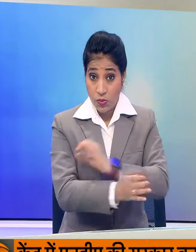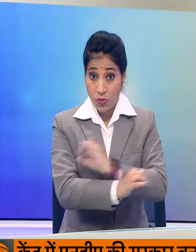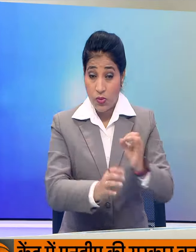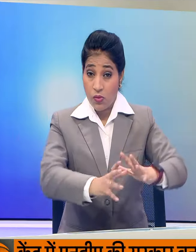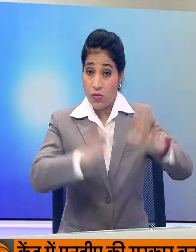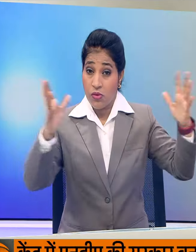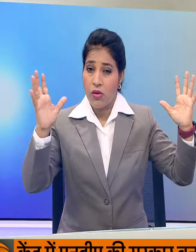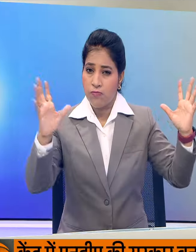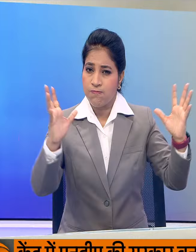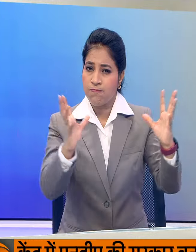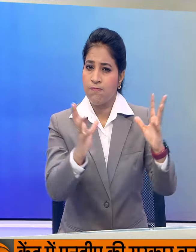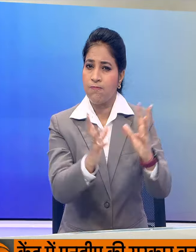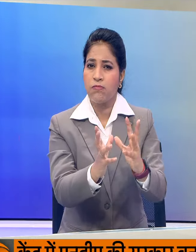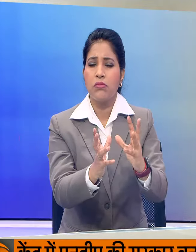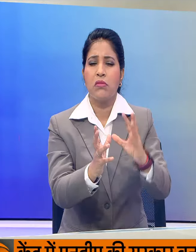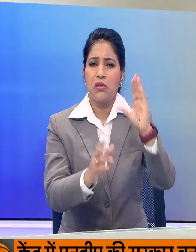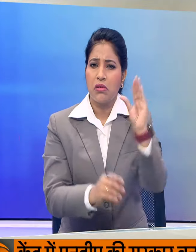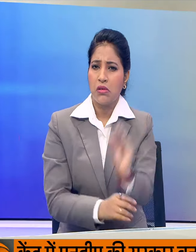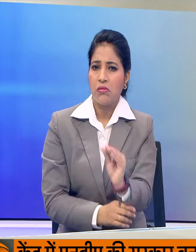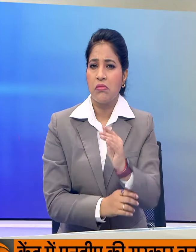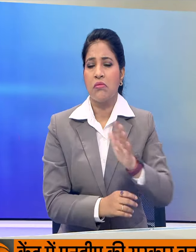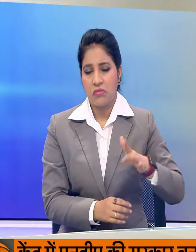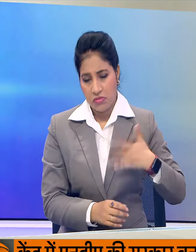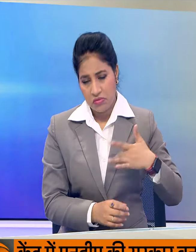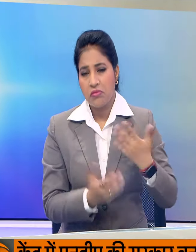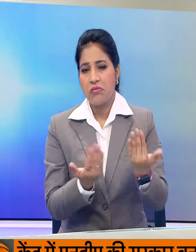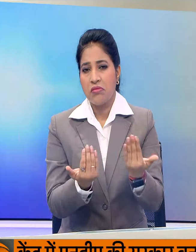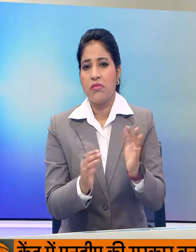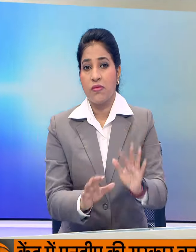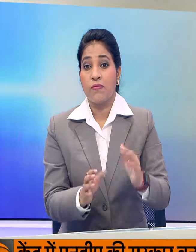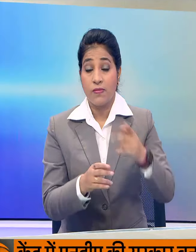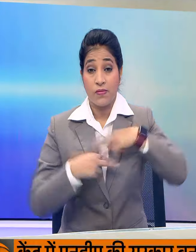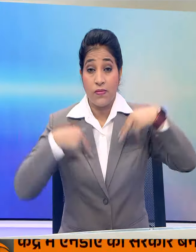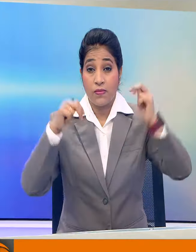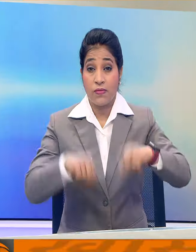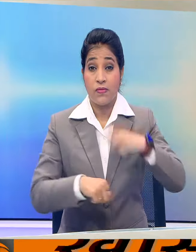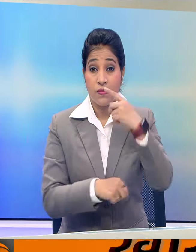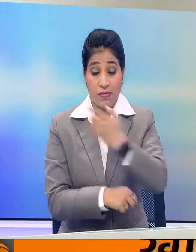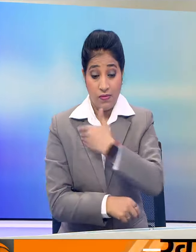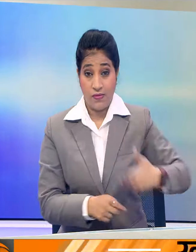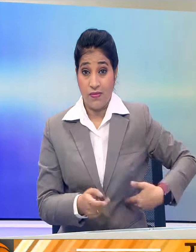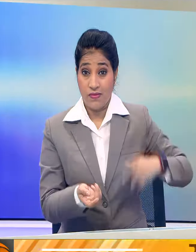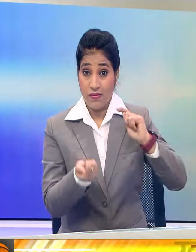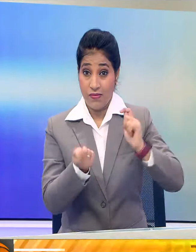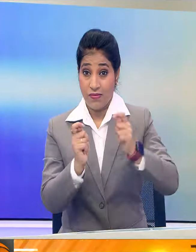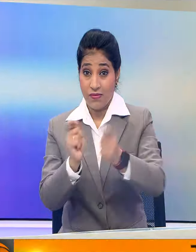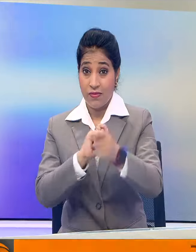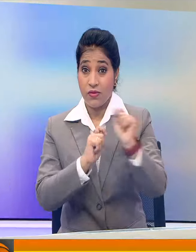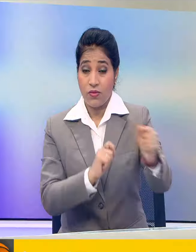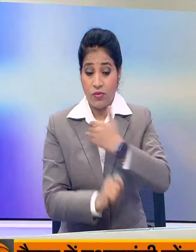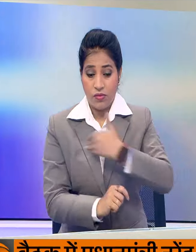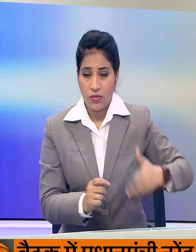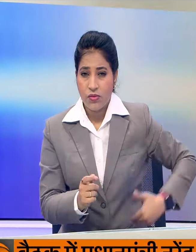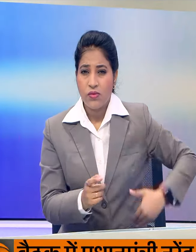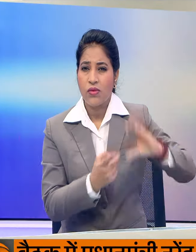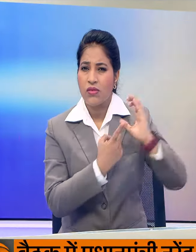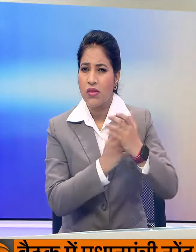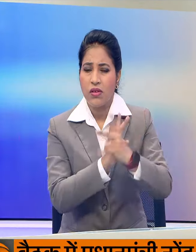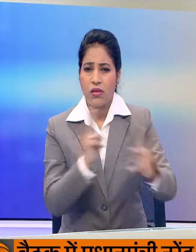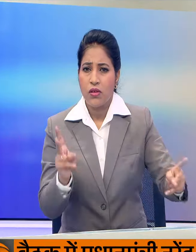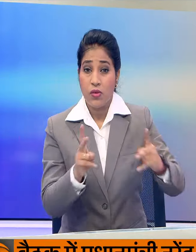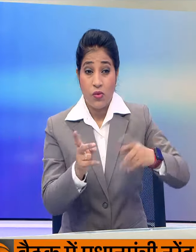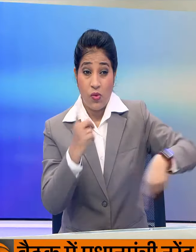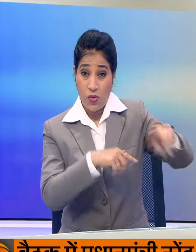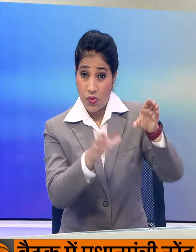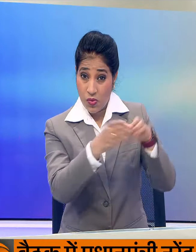आबादी एक दिन अल्प संख्यक बन जाएगी कोट ने कहा कि धर्मतरन करने वाले धर्मिक सभाओं